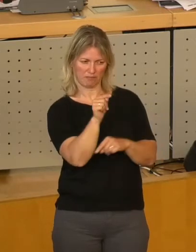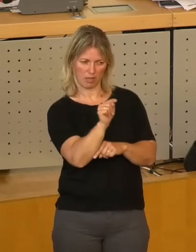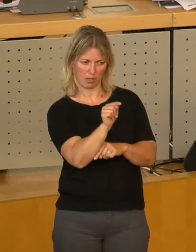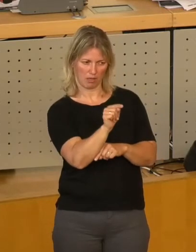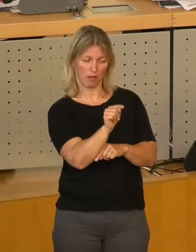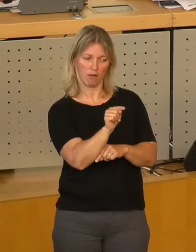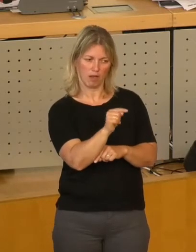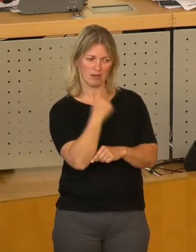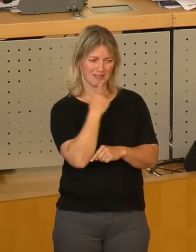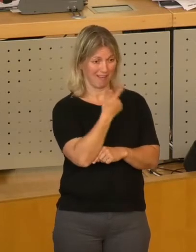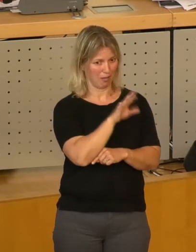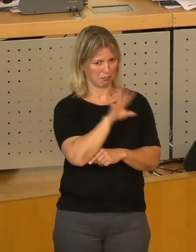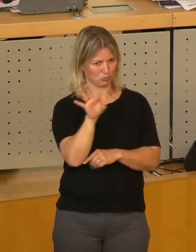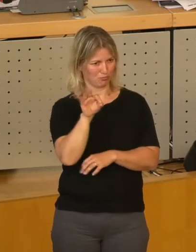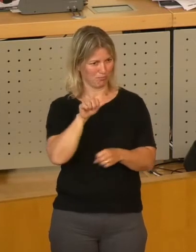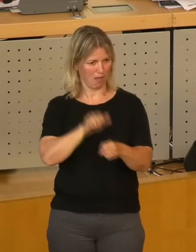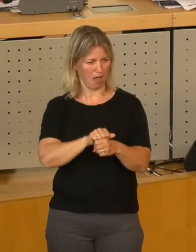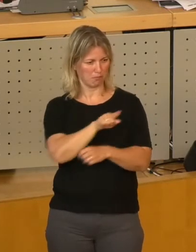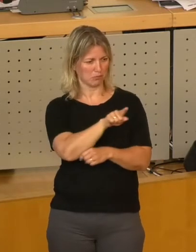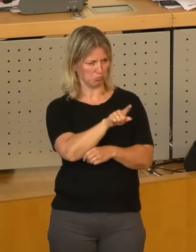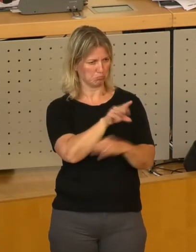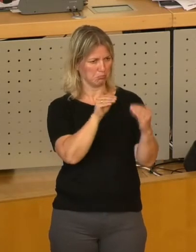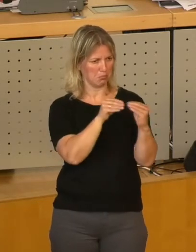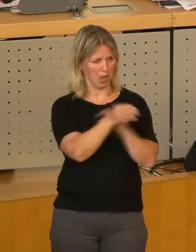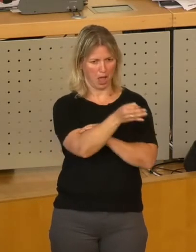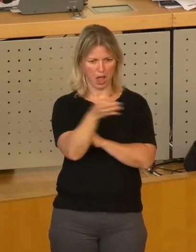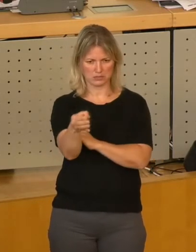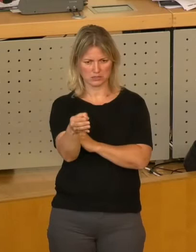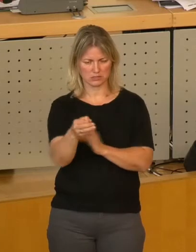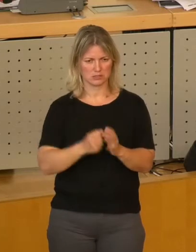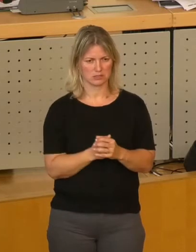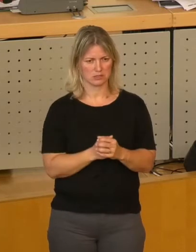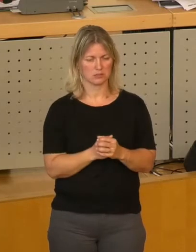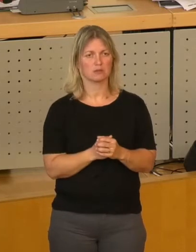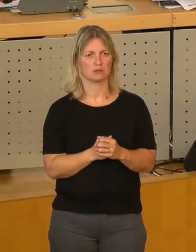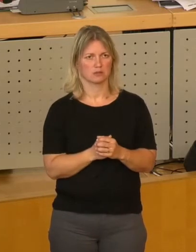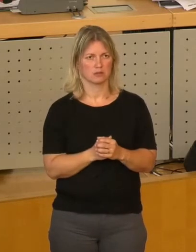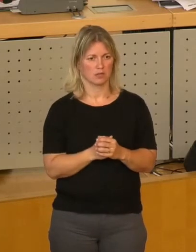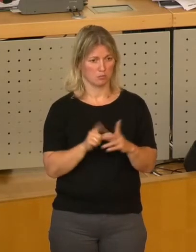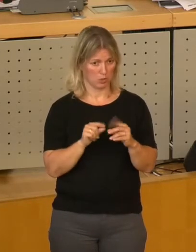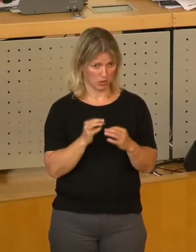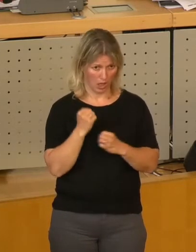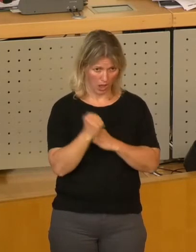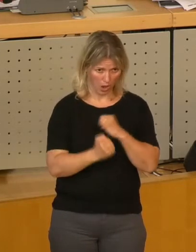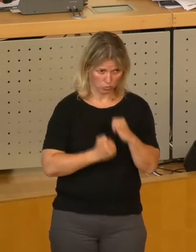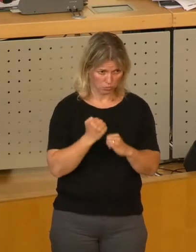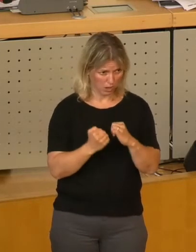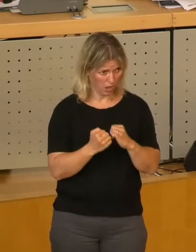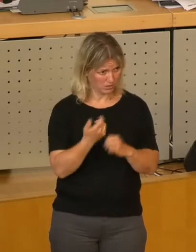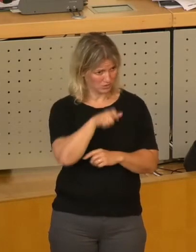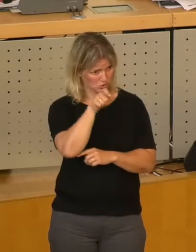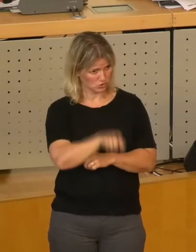konkretes Amt für geeignet hält, heißt das doch noch lange nicht, dass diese konkrete Person